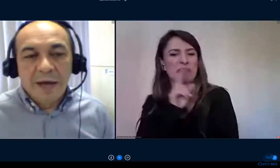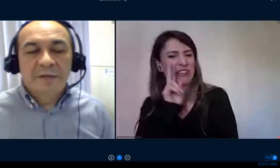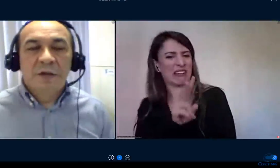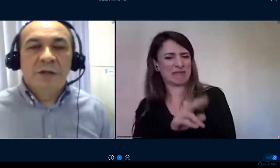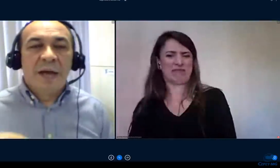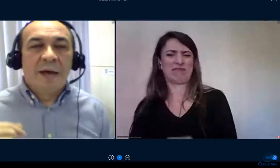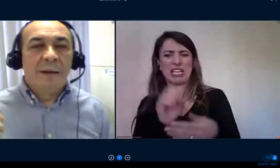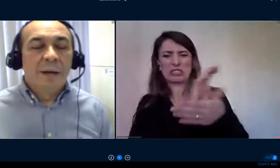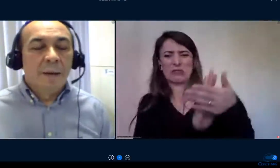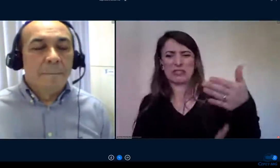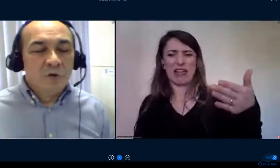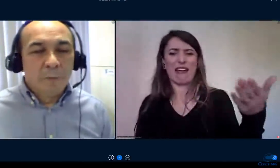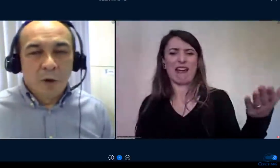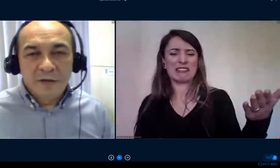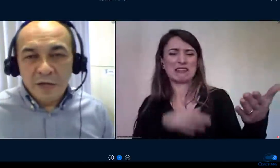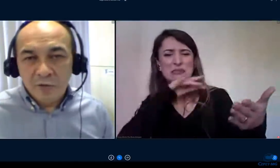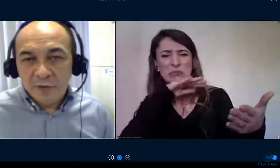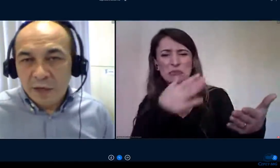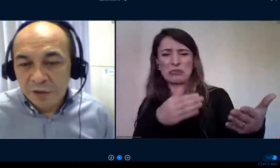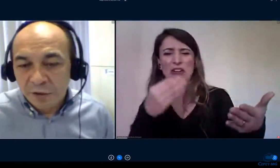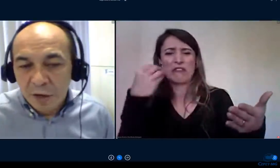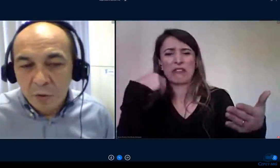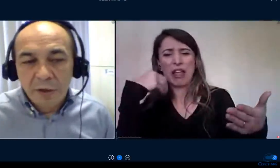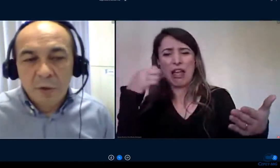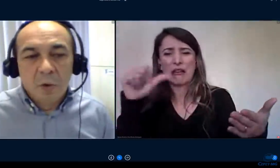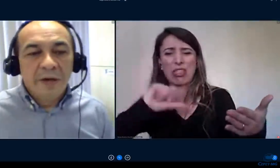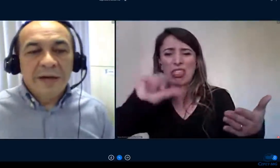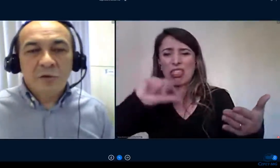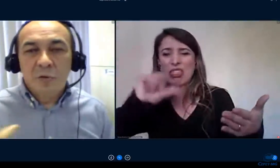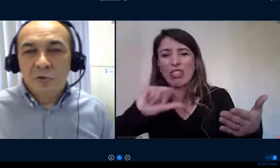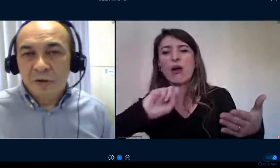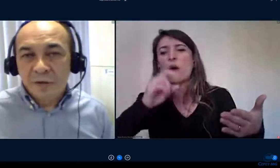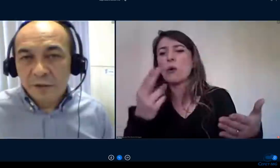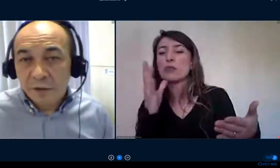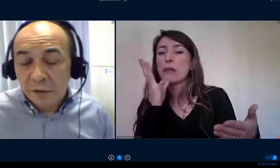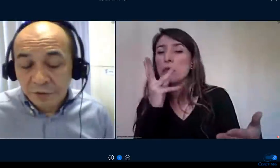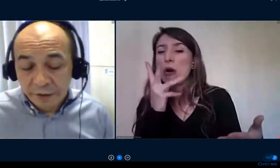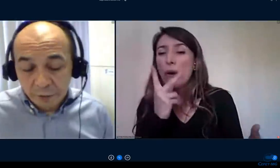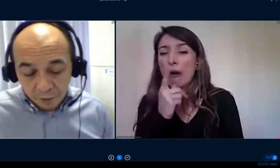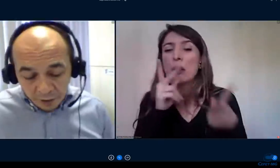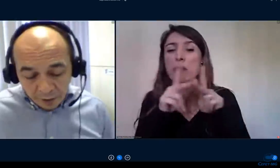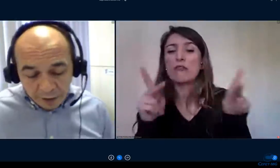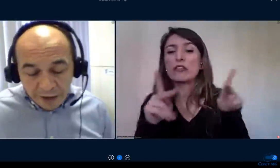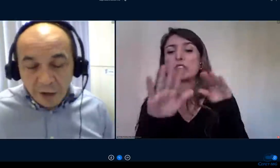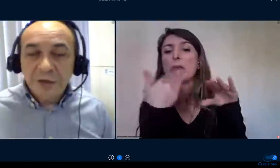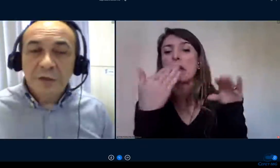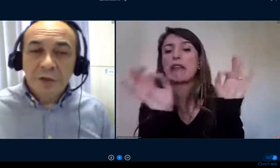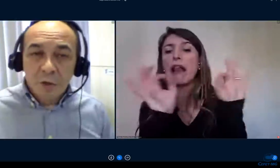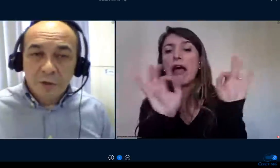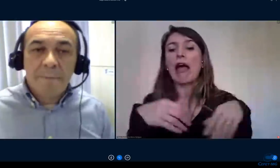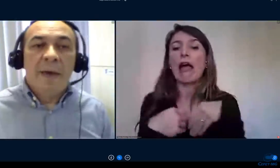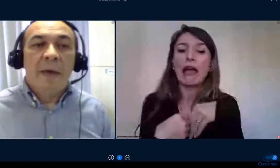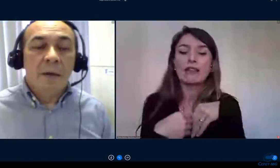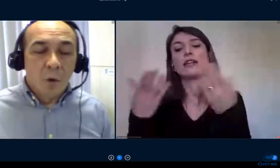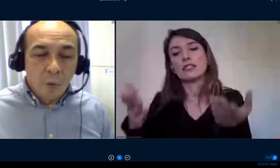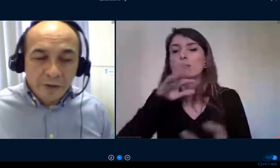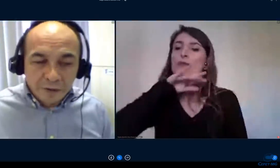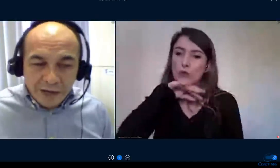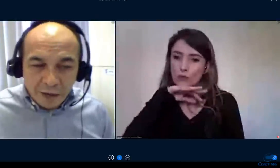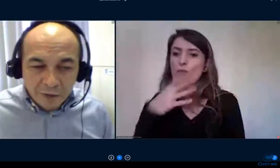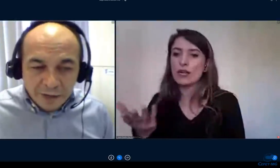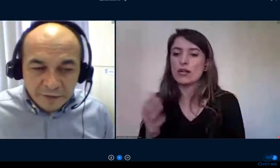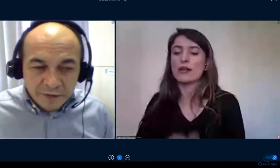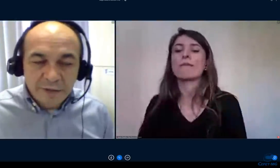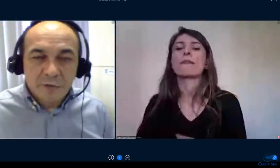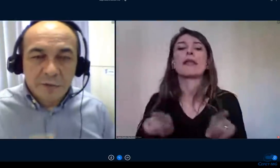atividade seja ela pelos processos que a gente não criou e as condições que a gente não gerou e aí a gente gerou também o